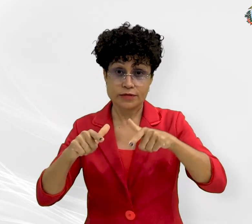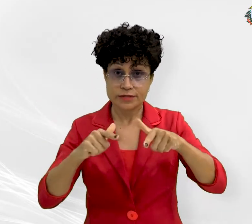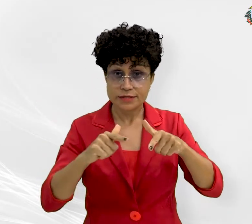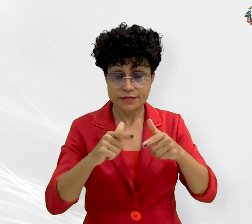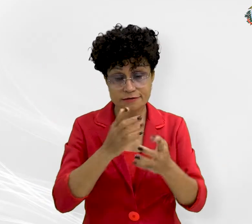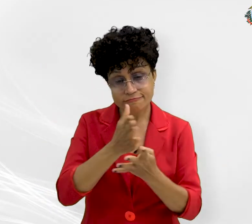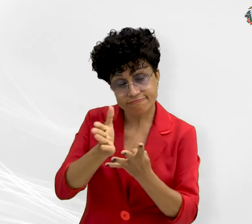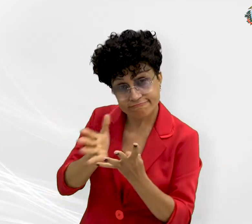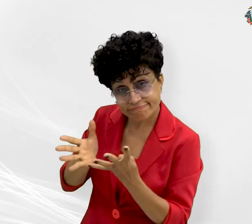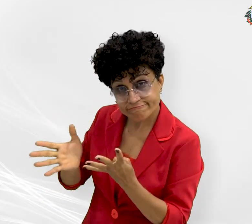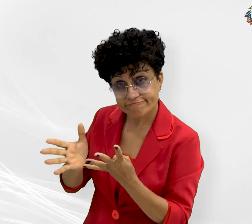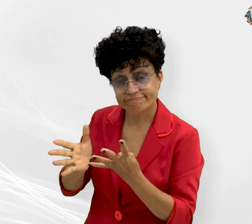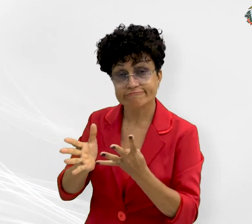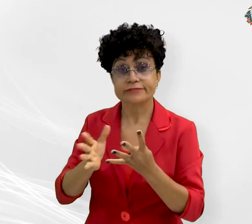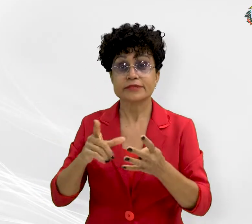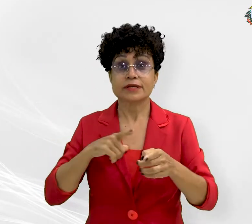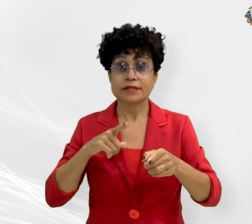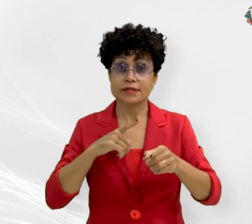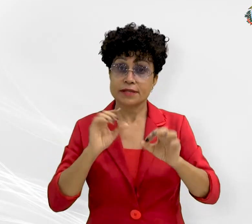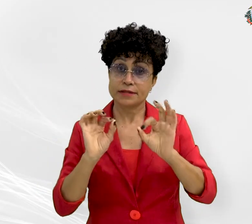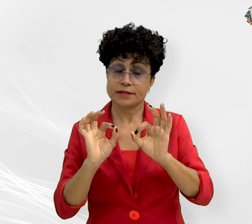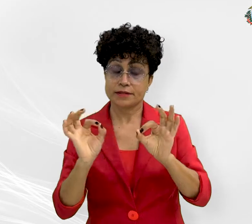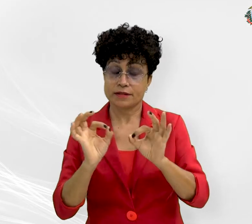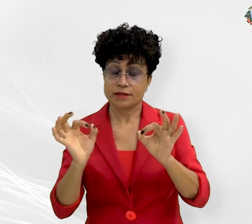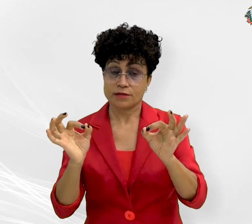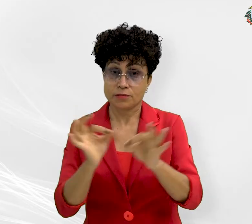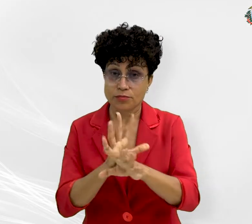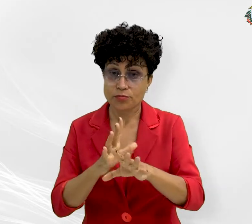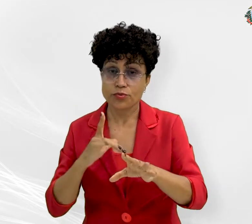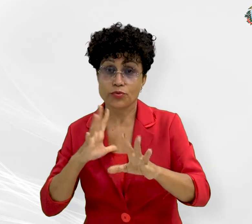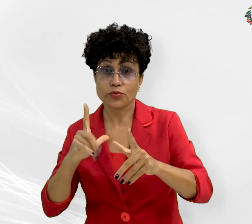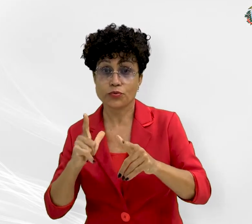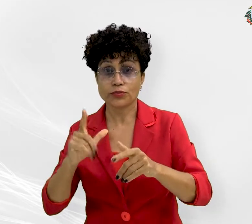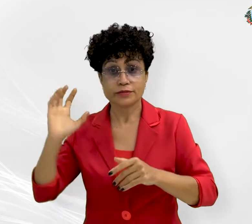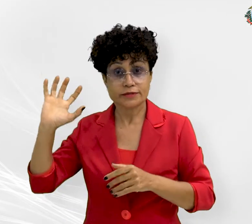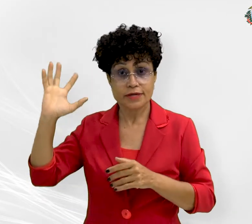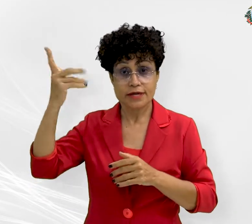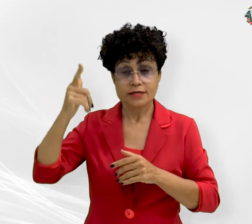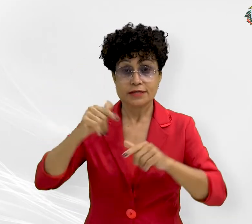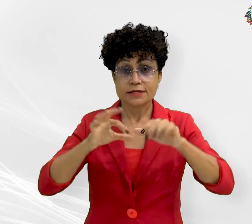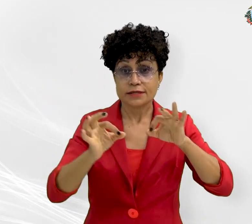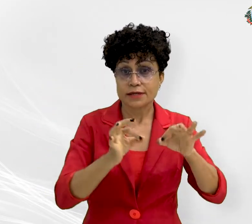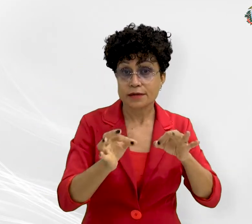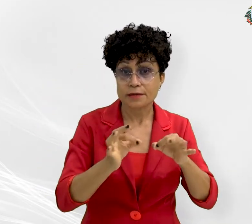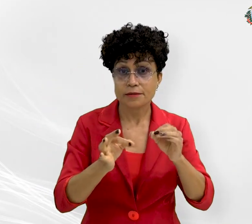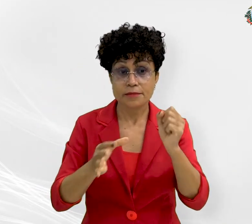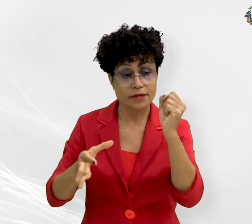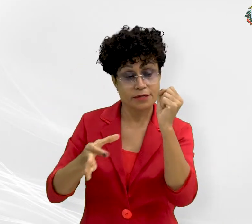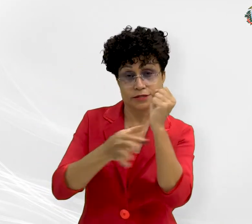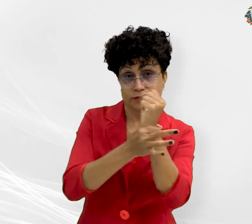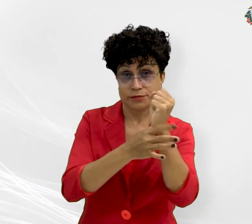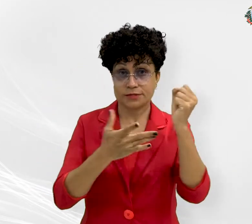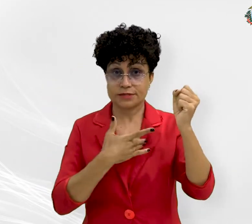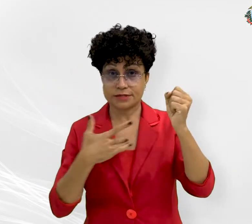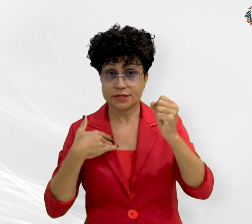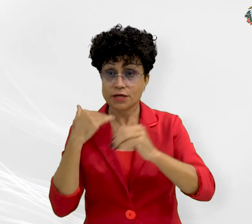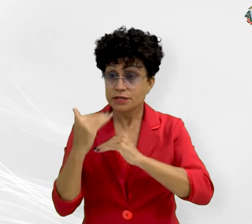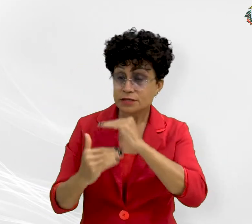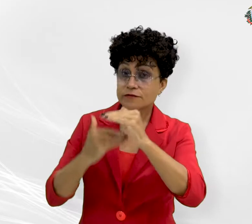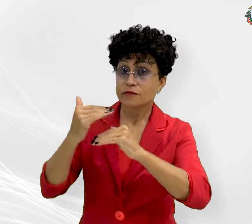as quatro frentes. Como exemplo, ela cita a realização de ações para a implementação de medidas de biossegurança, desenvolvimento